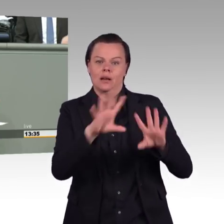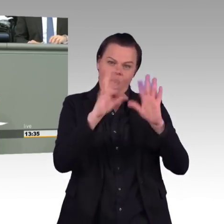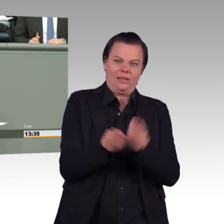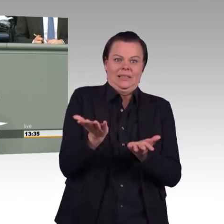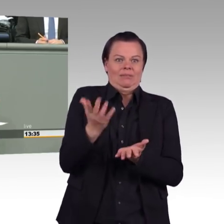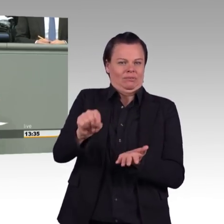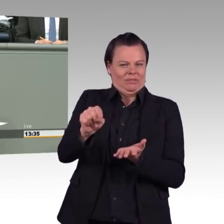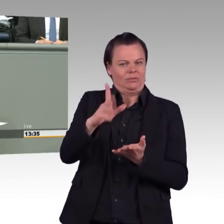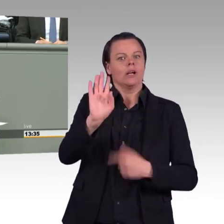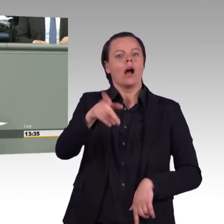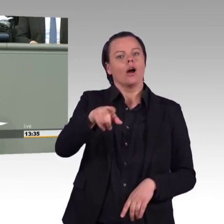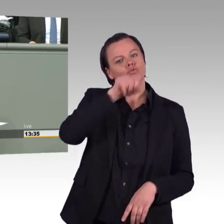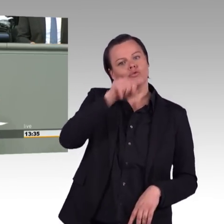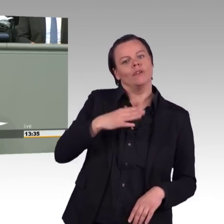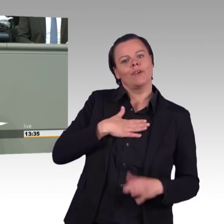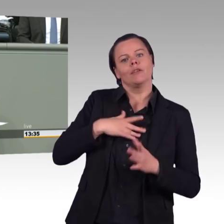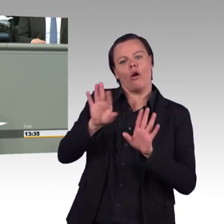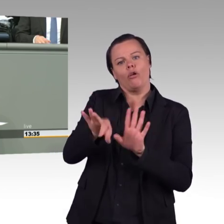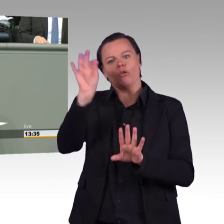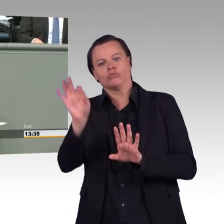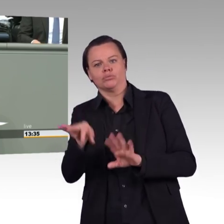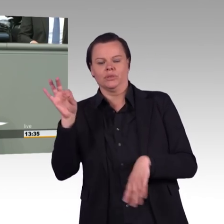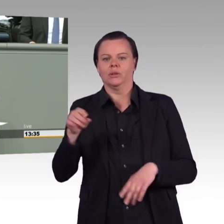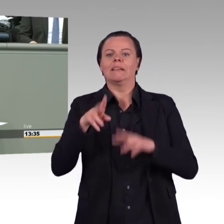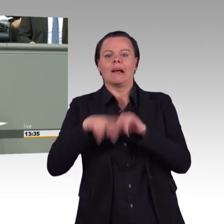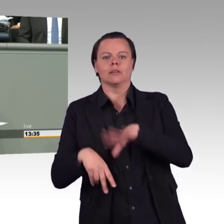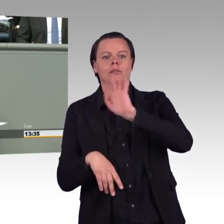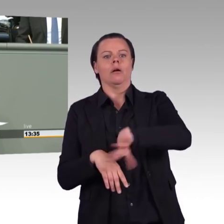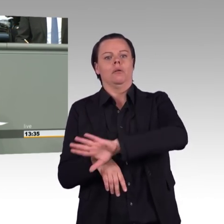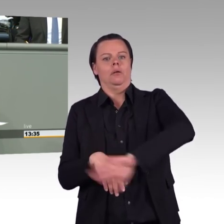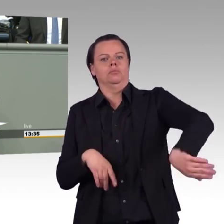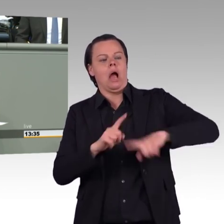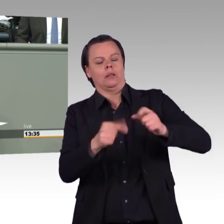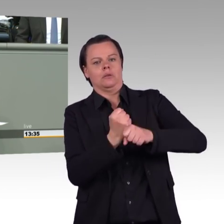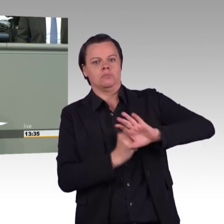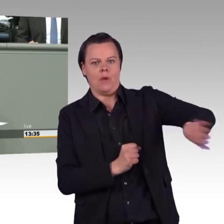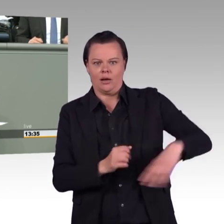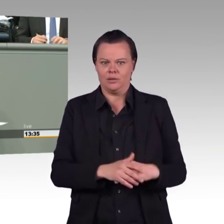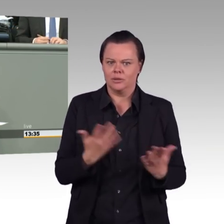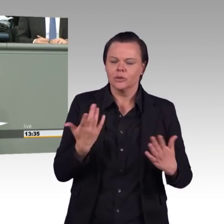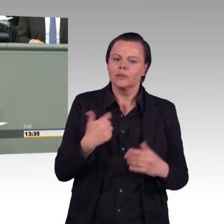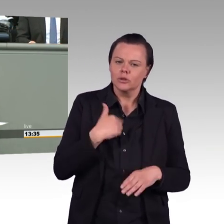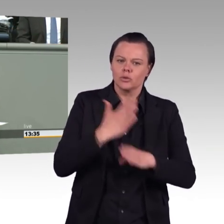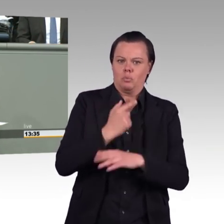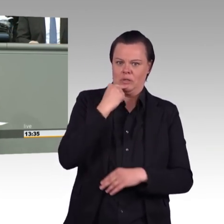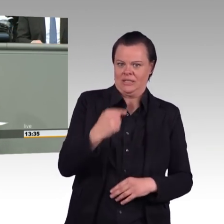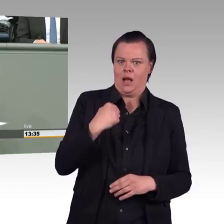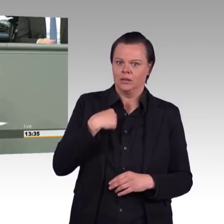dafür aber die Antwort geben, der Gesellschaft, den Verbrauchern und der Wirtschaft, wo denn Strom und Energie herkommen. Das ist meiner Ansicht nach die ganz